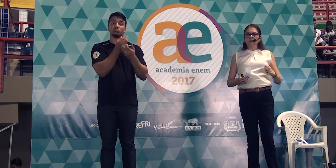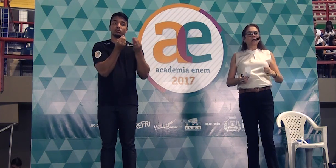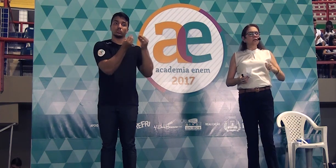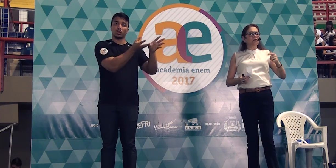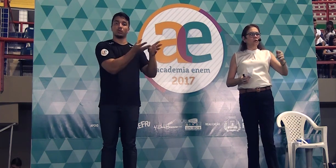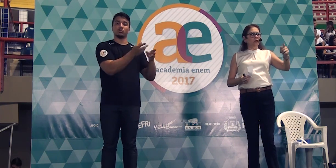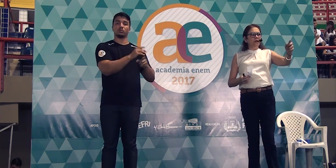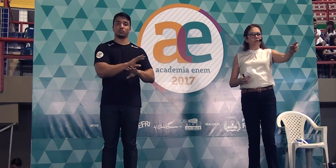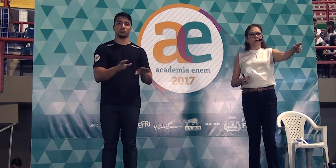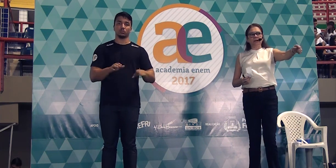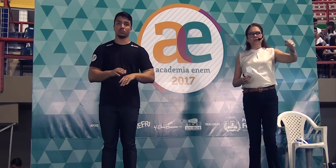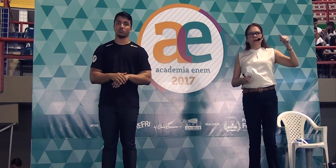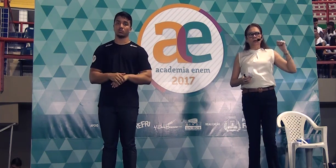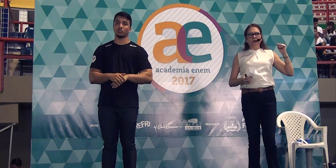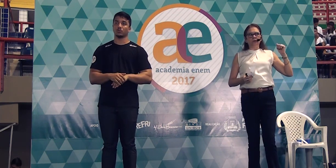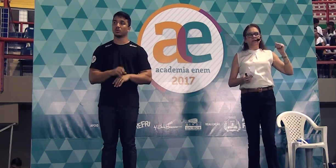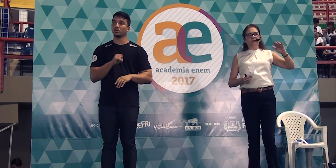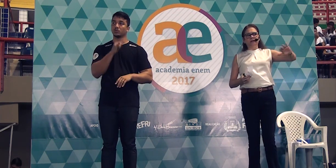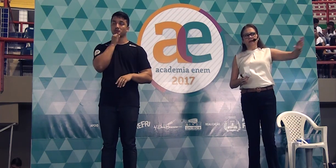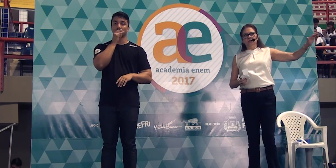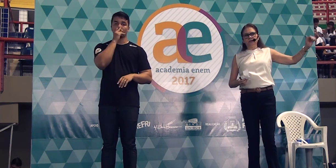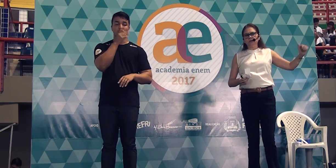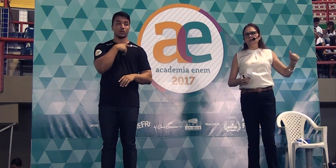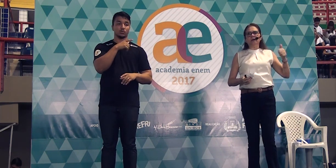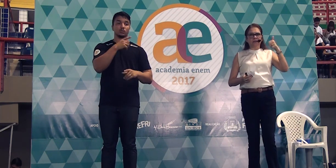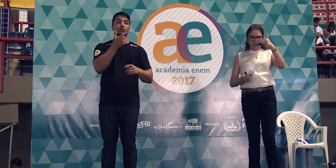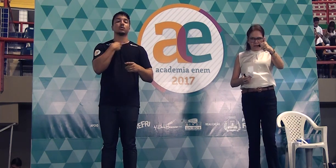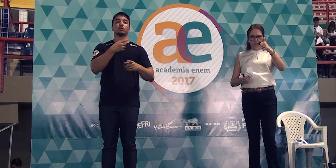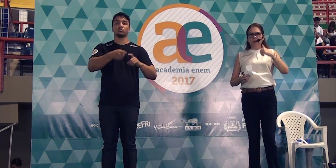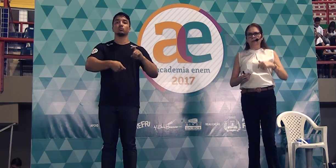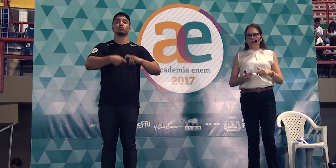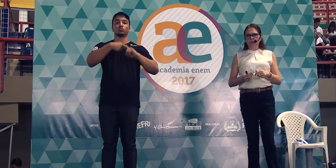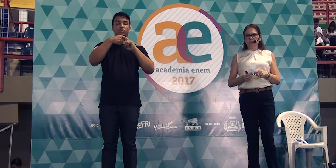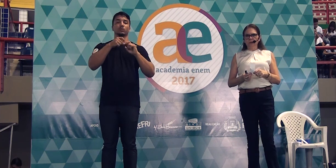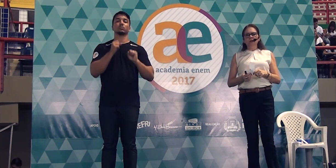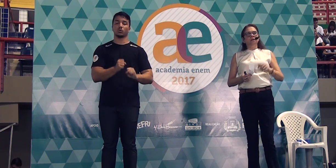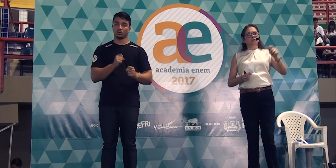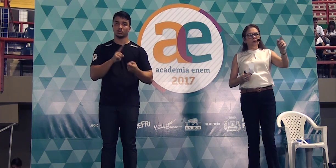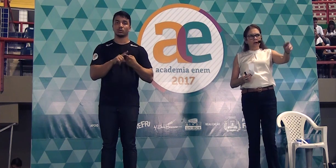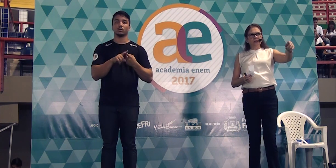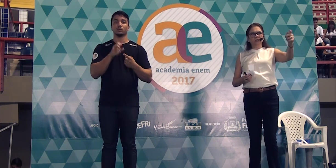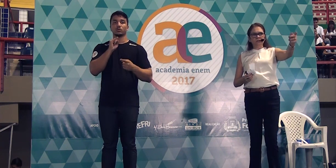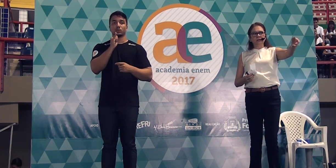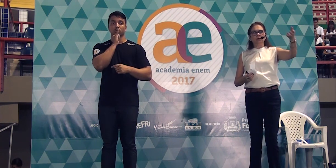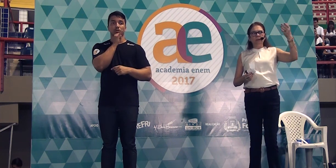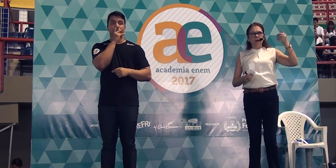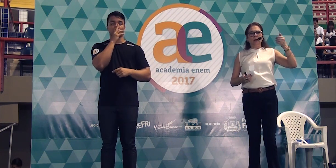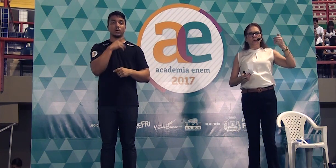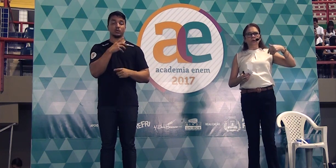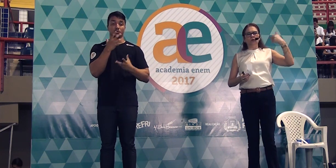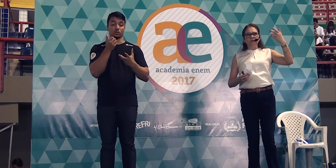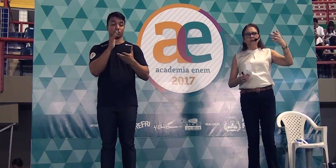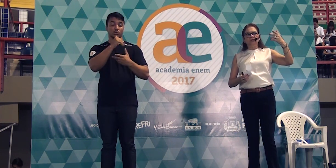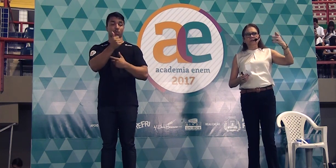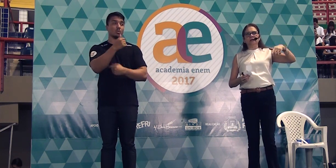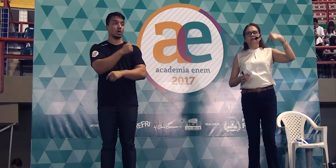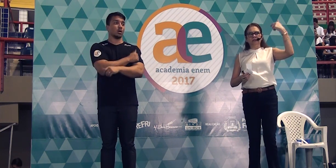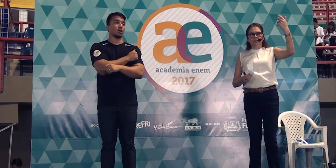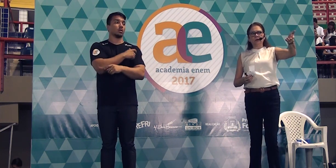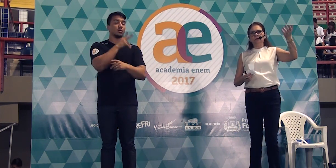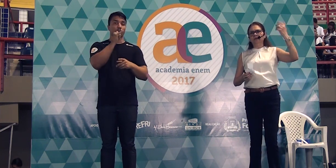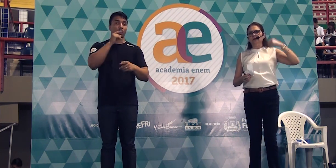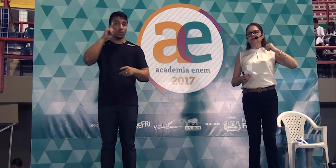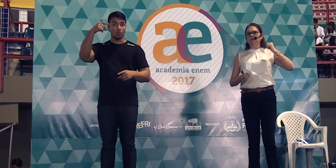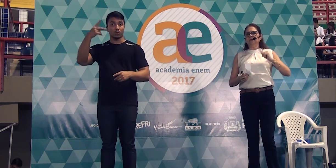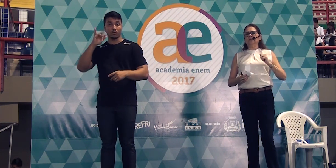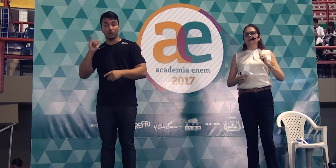permite se o colégio que irá tirar o aluno isso é três dias suspensa a lei permite se o colégio quiser chamar o aluno conscientizar